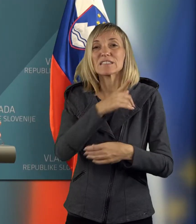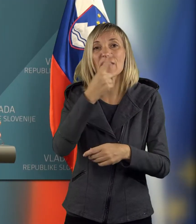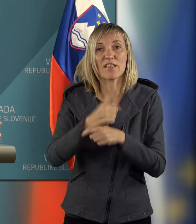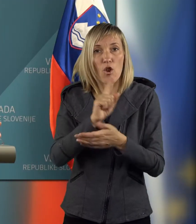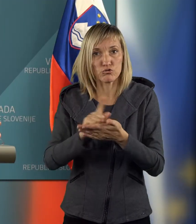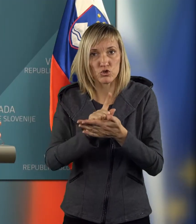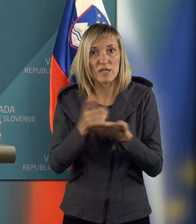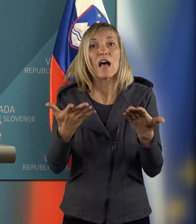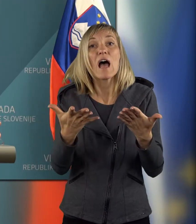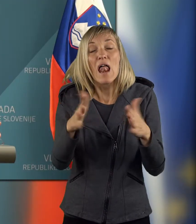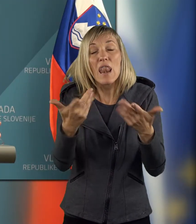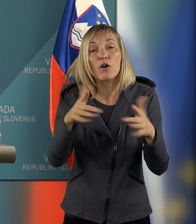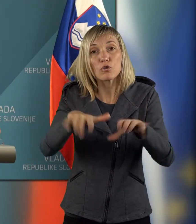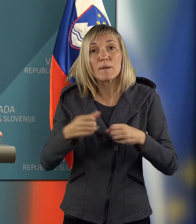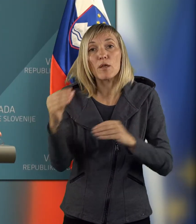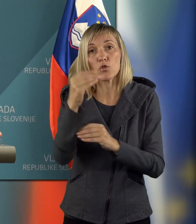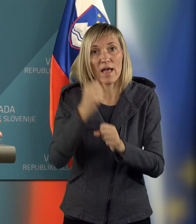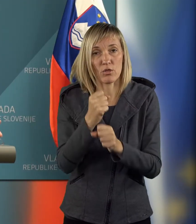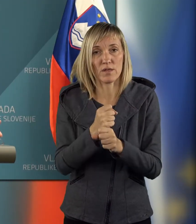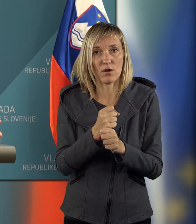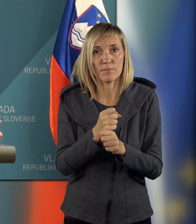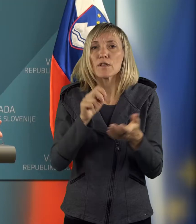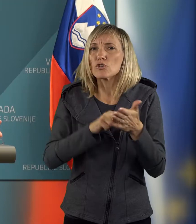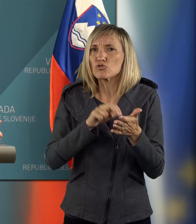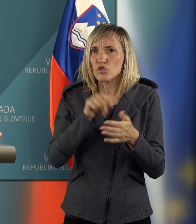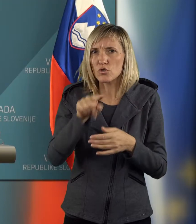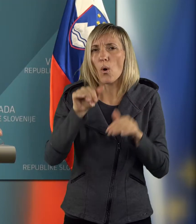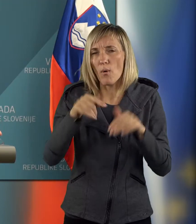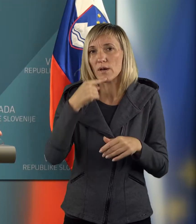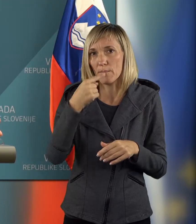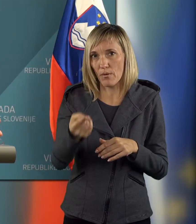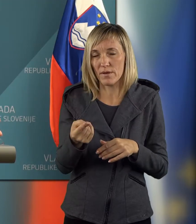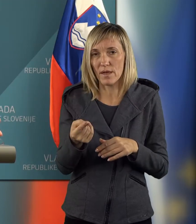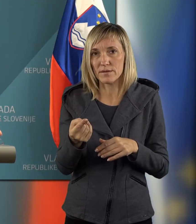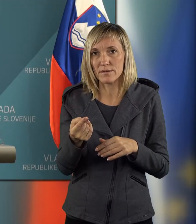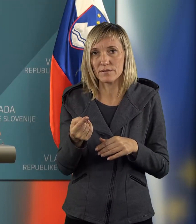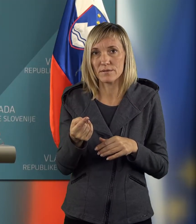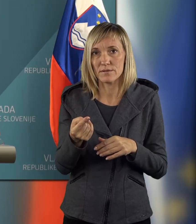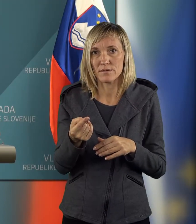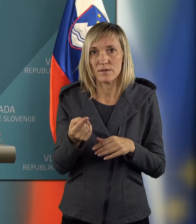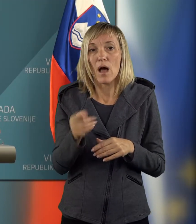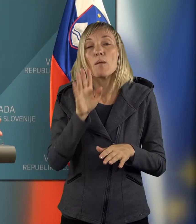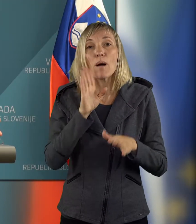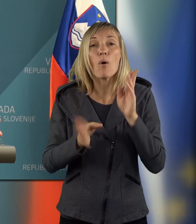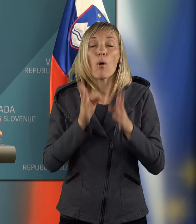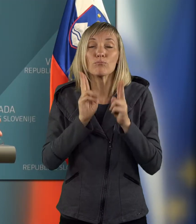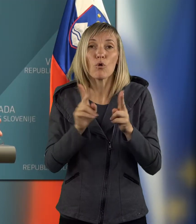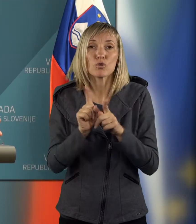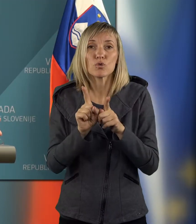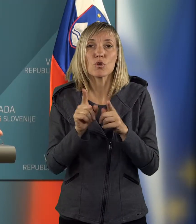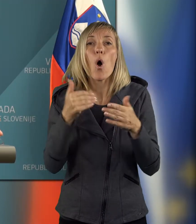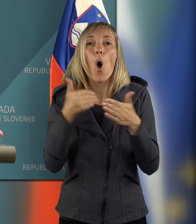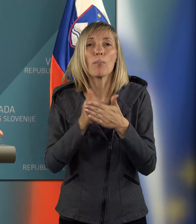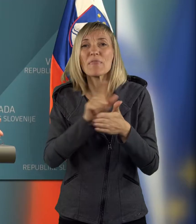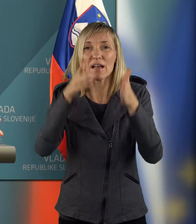nedoločen čas. In še to bom povedala, pa bom goče priložnost ob interpelaciji, če neprej,